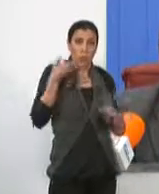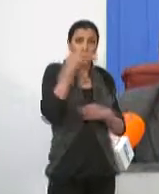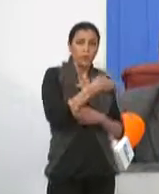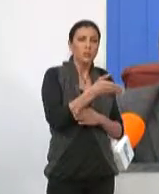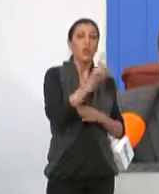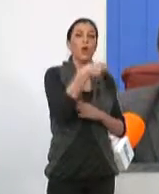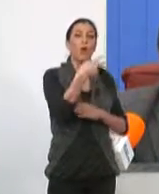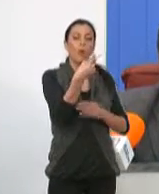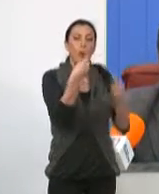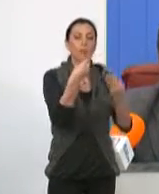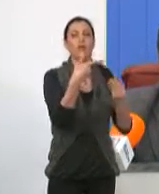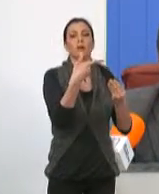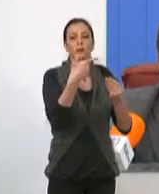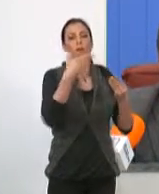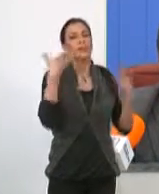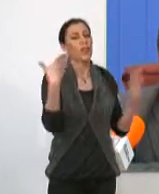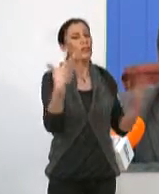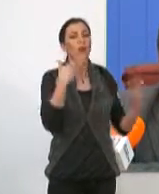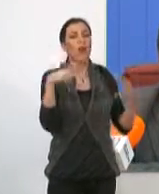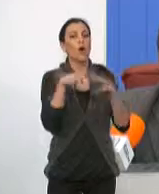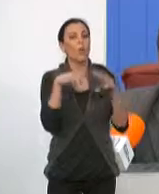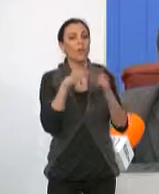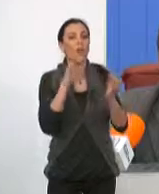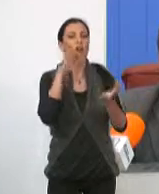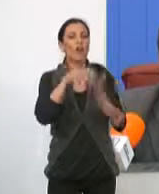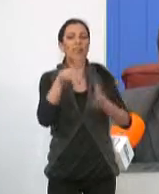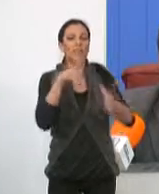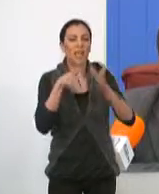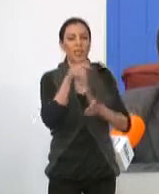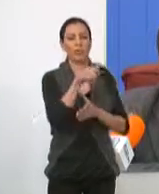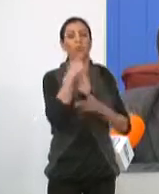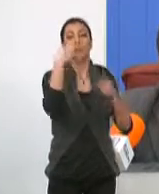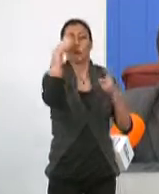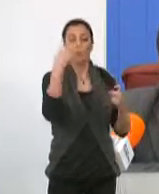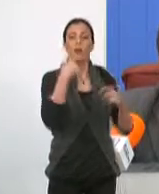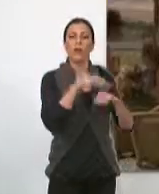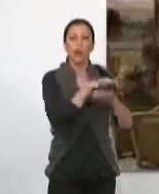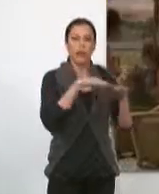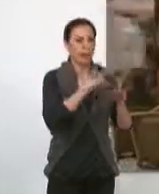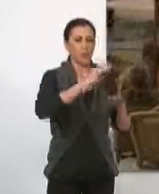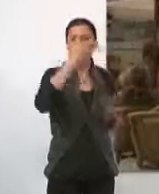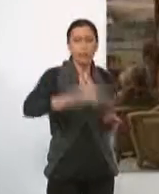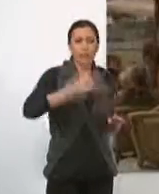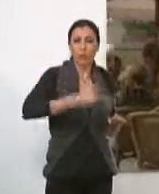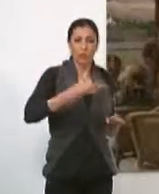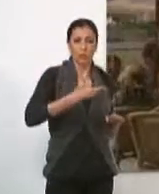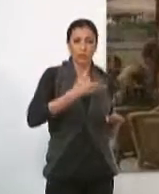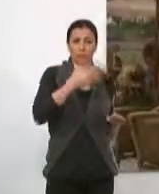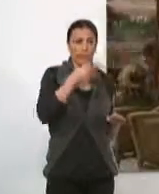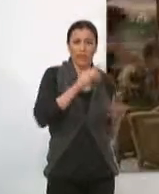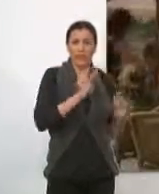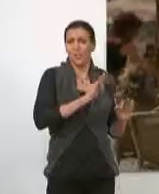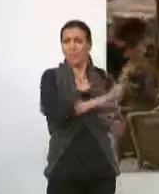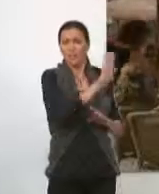su intervención durante la comida ha felicitado a la dirección de la agrupación de chiringuitos y ha recordado que la playa es el elemento